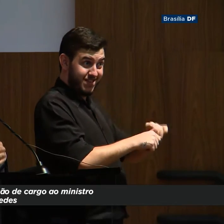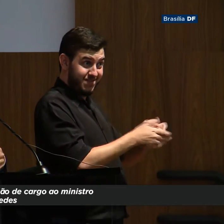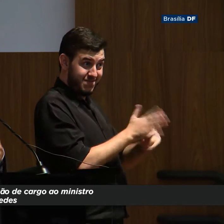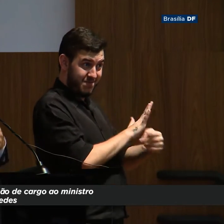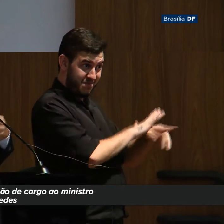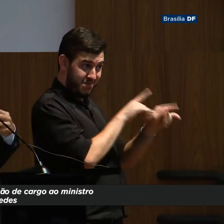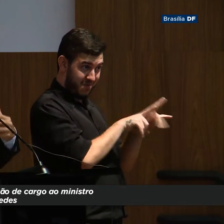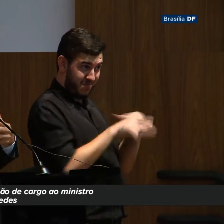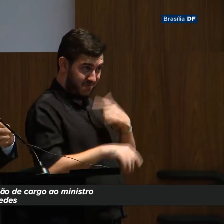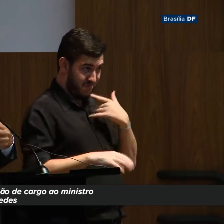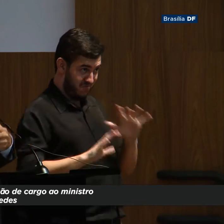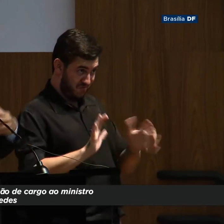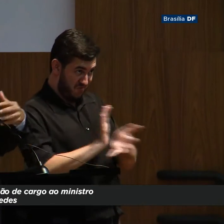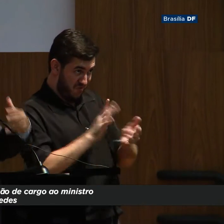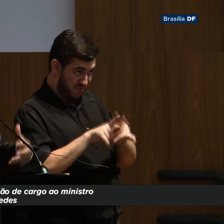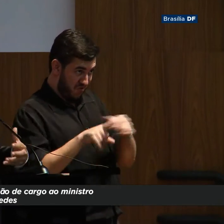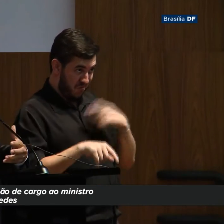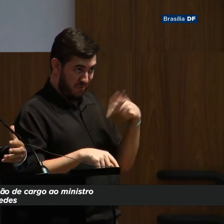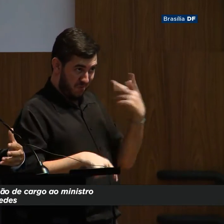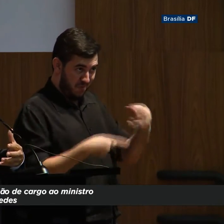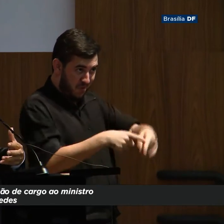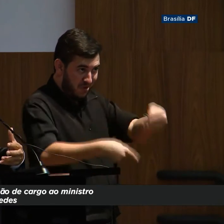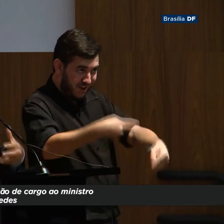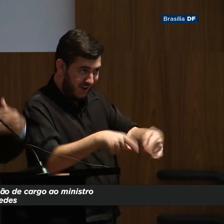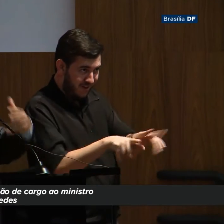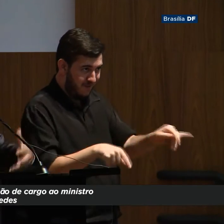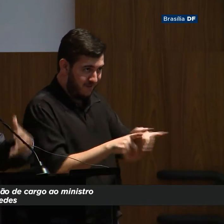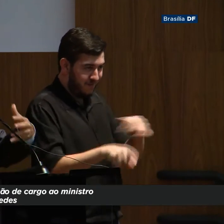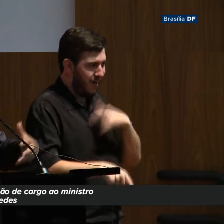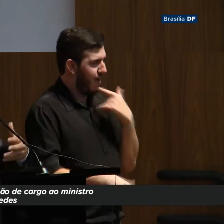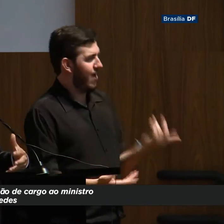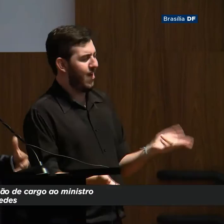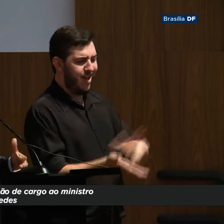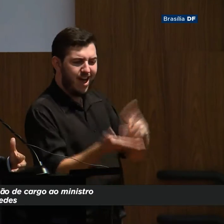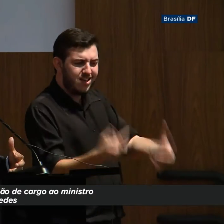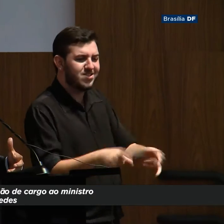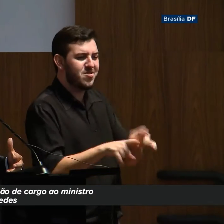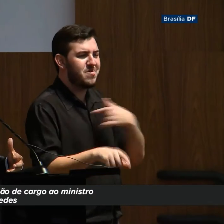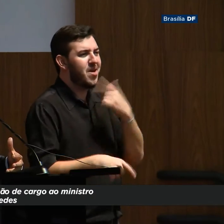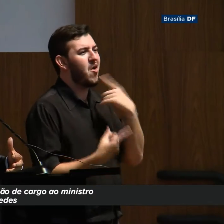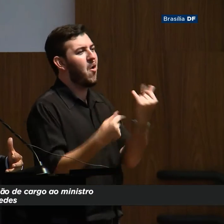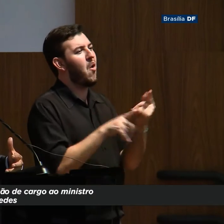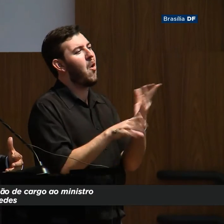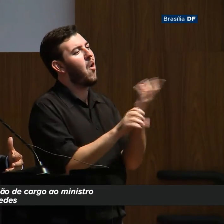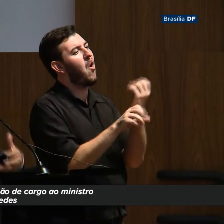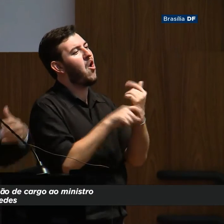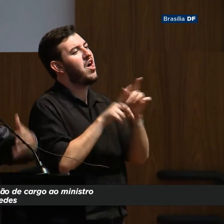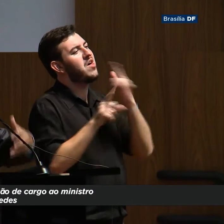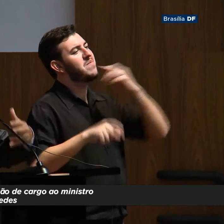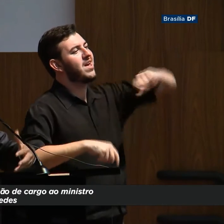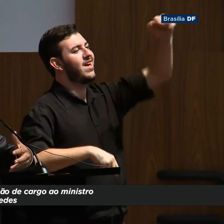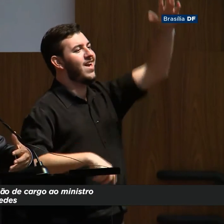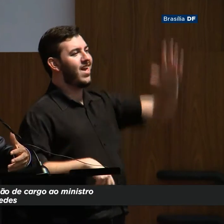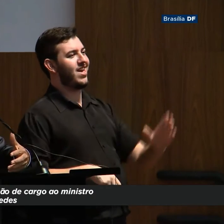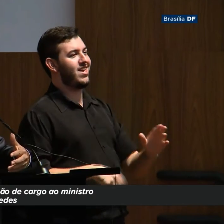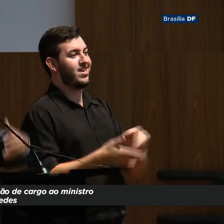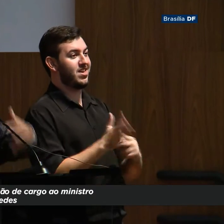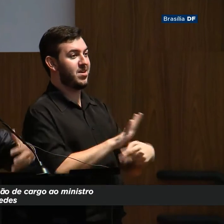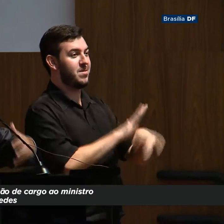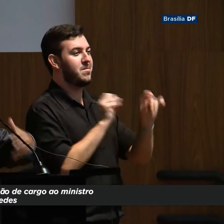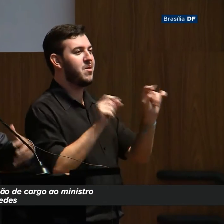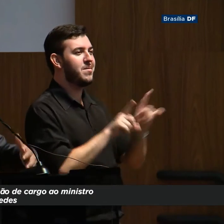política se reabilita no sentido de assumir o orçamento nacional que é a função